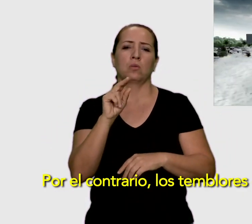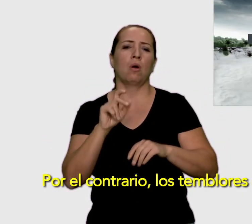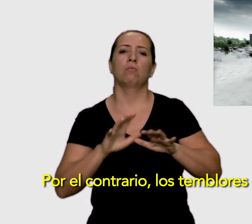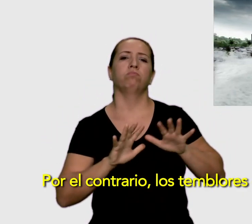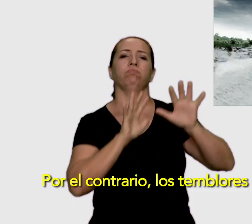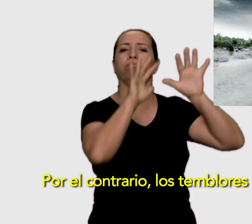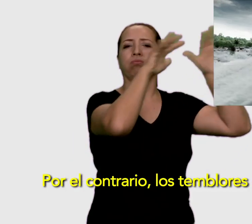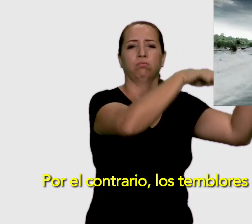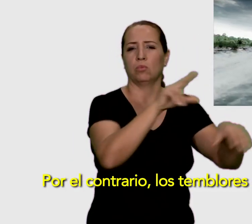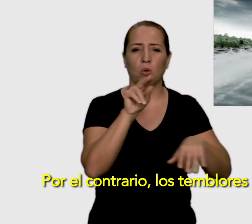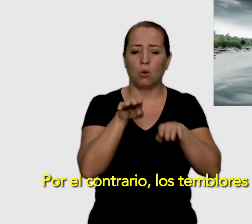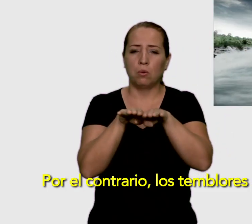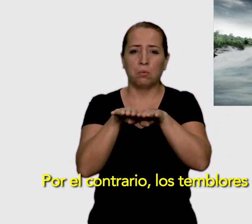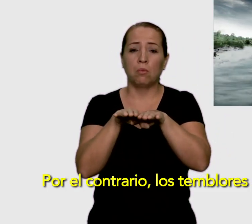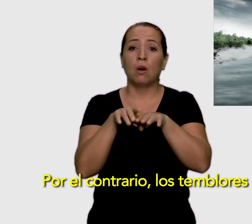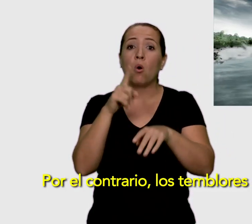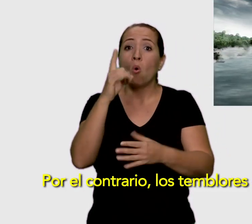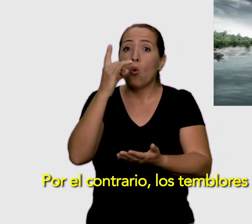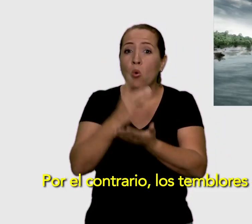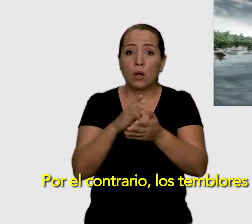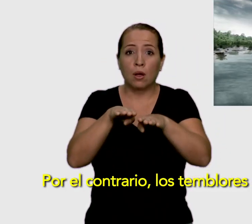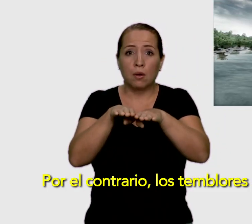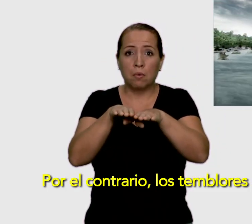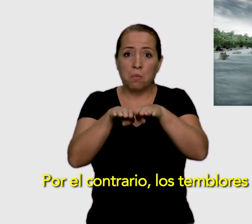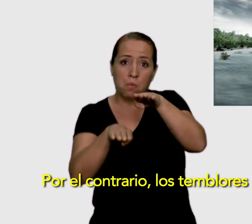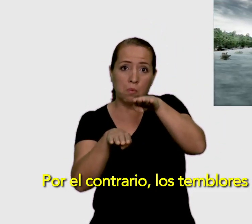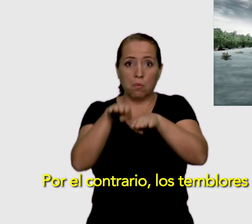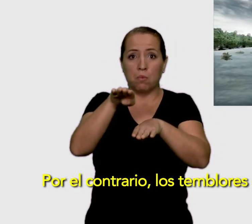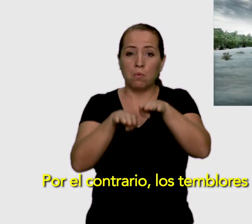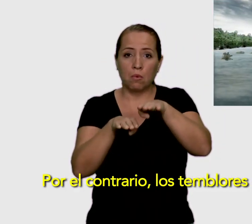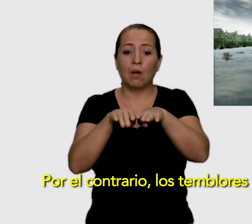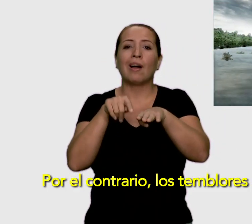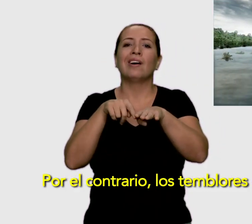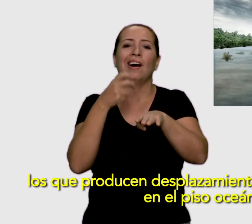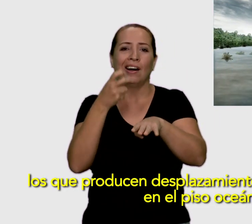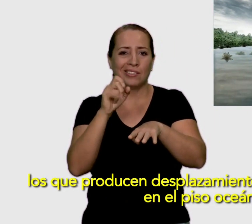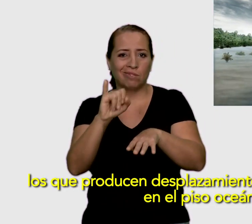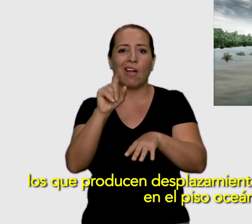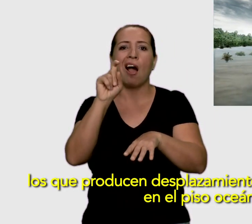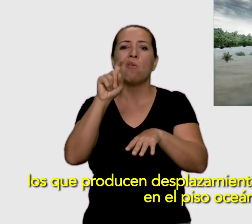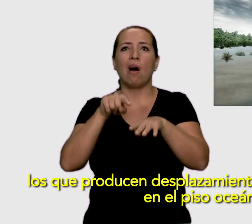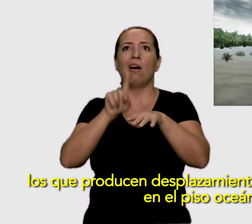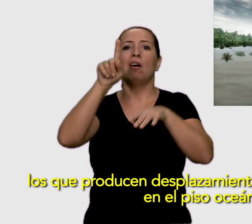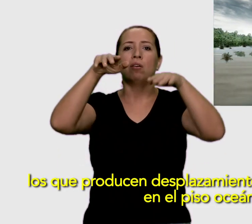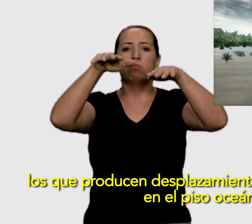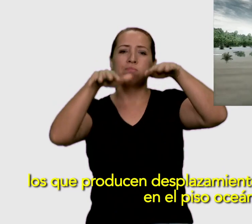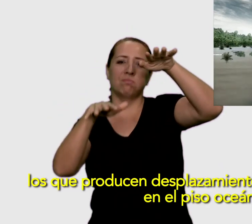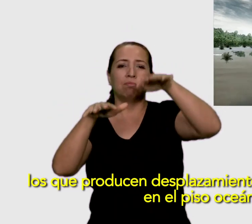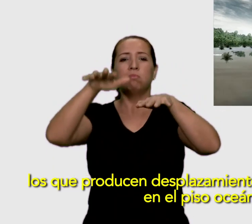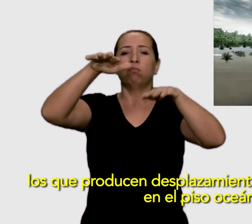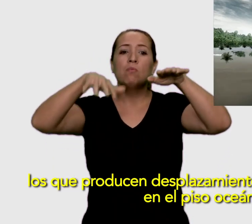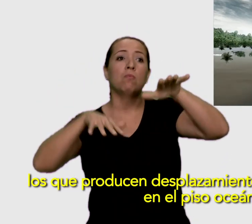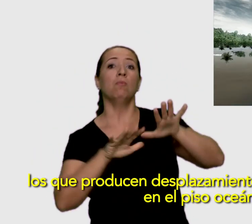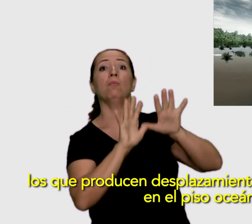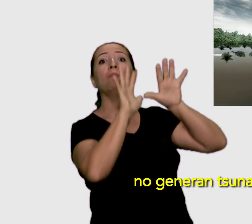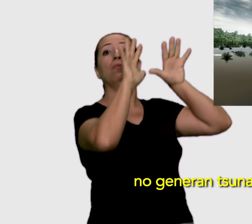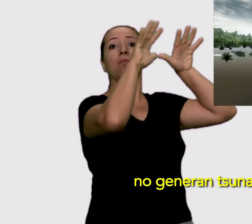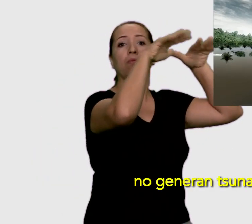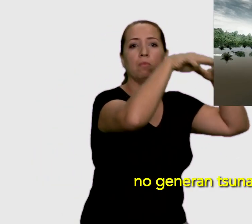temblores de baja magnitud, los que producen desplazamientos de tipo horizontal en el piso oceánico, no generan